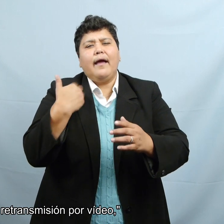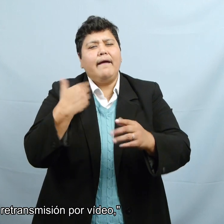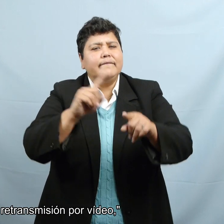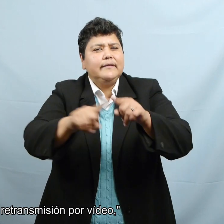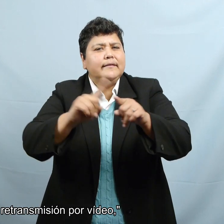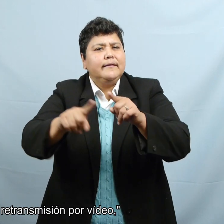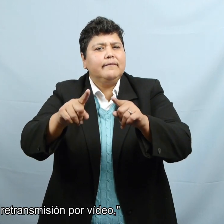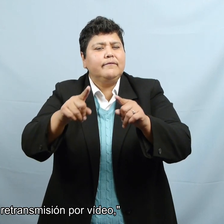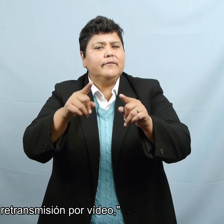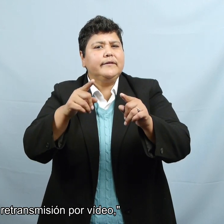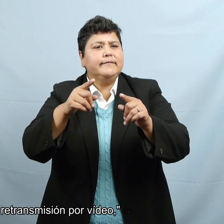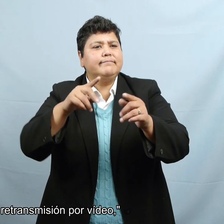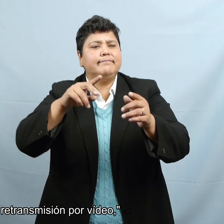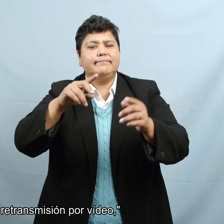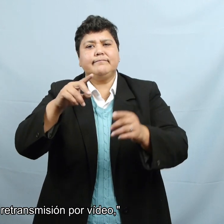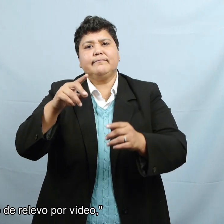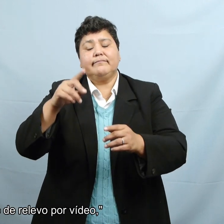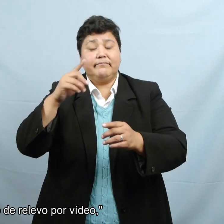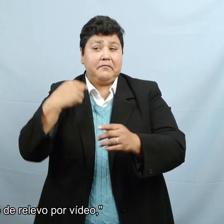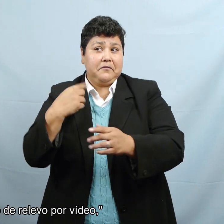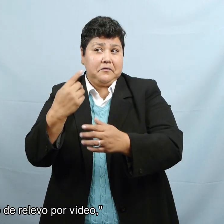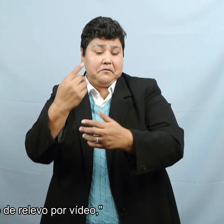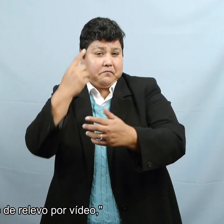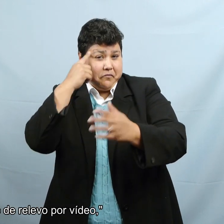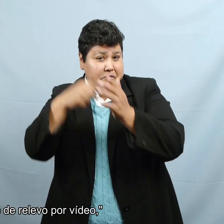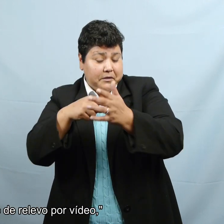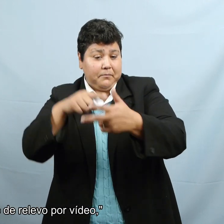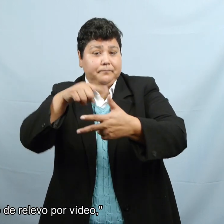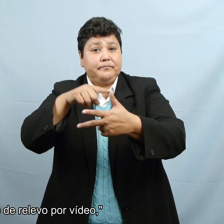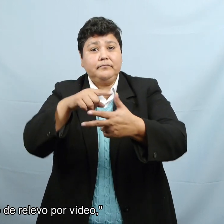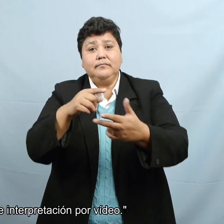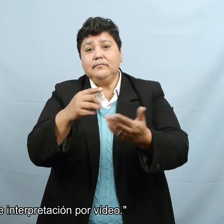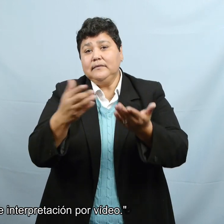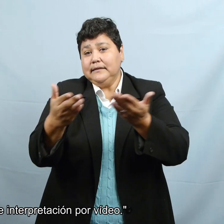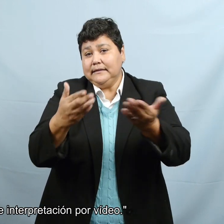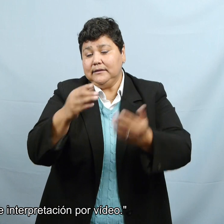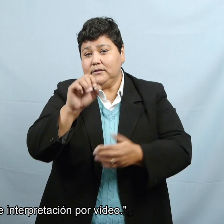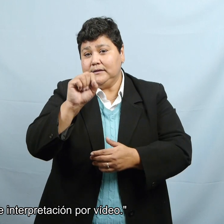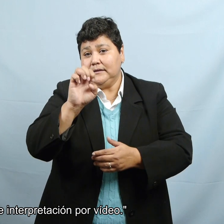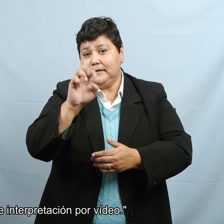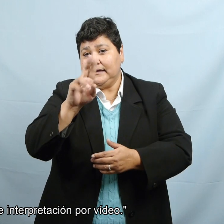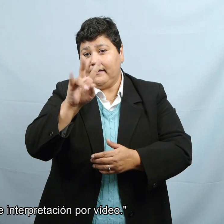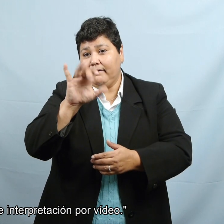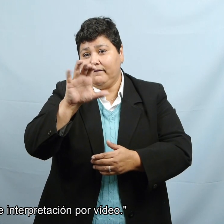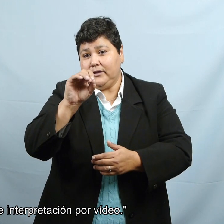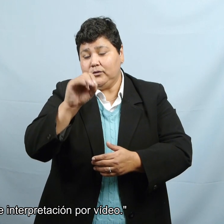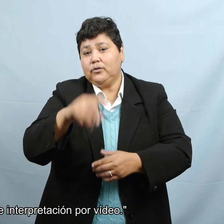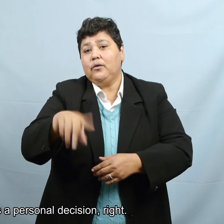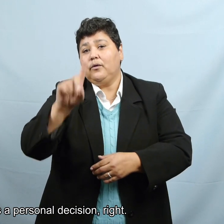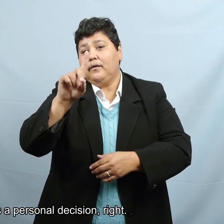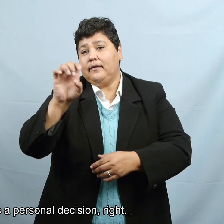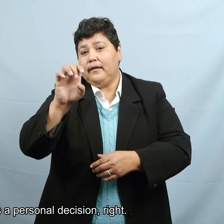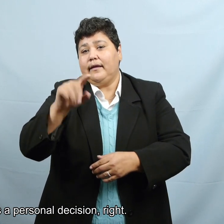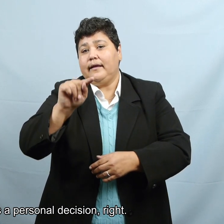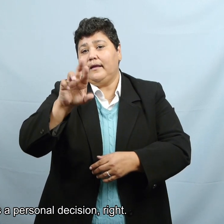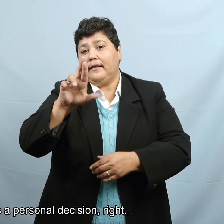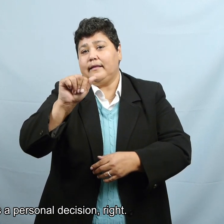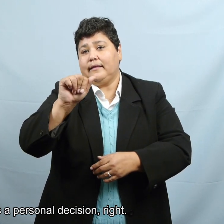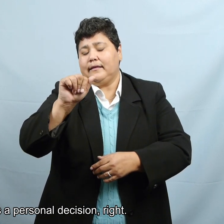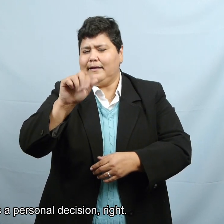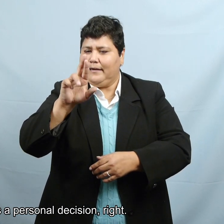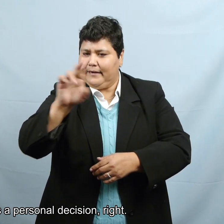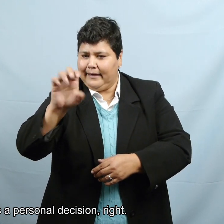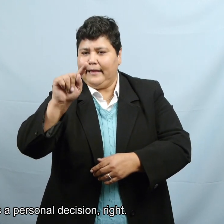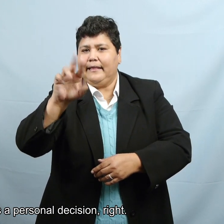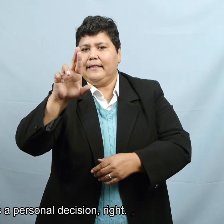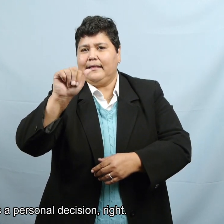servicio de retransmisión por video, servicio de relevo por video, o servicio de interpretación por video. Y yo